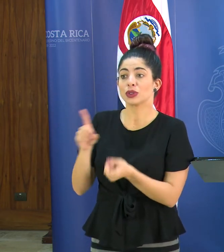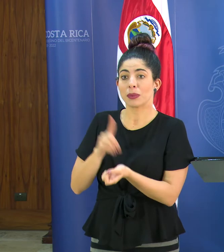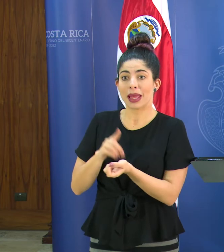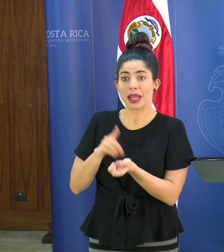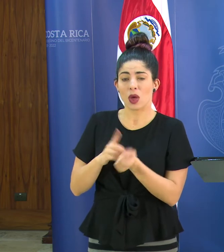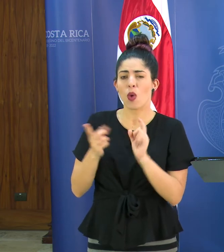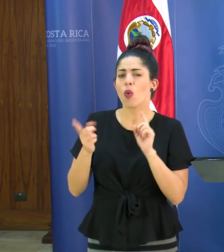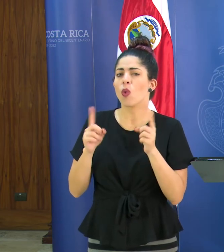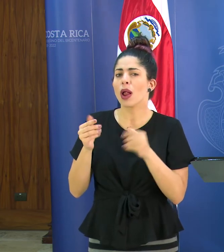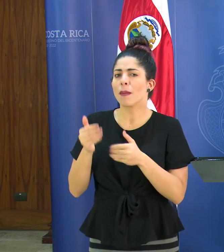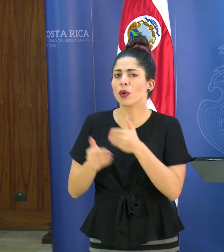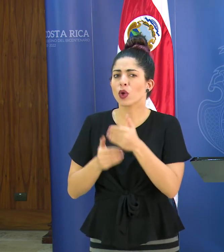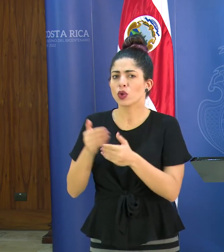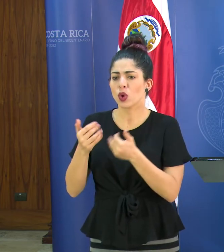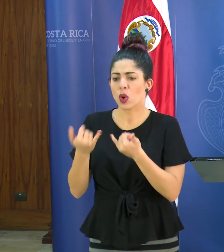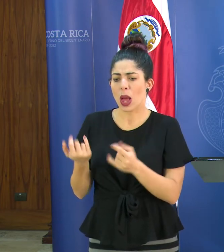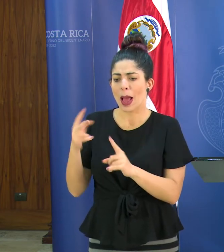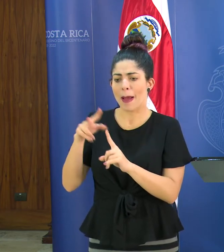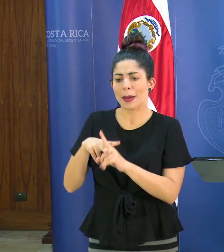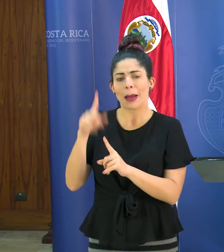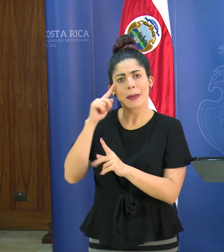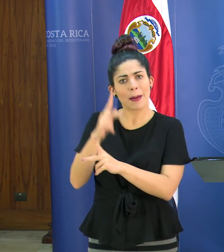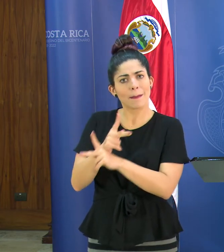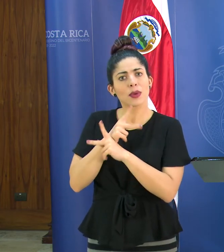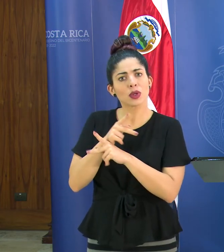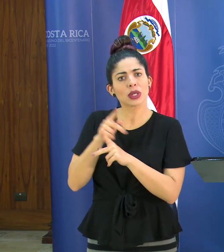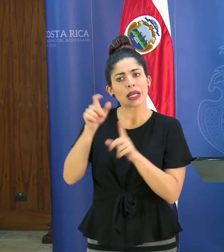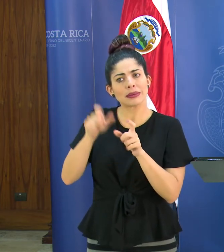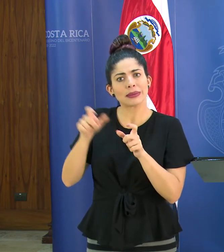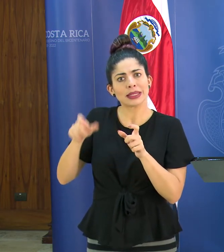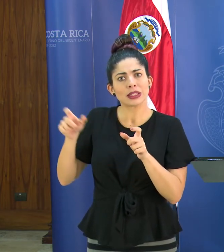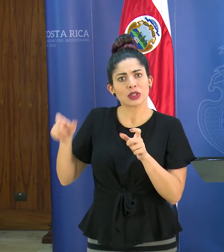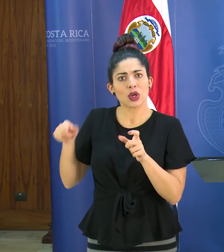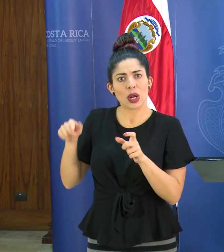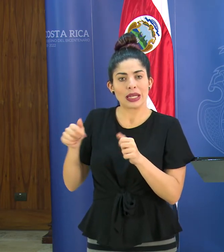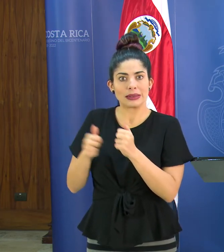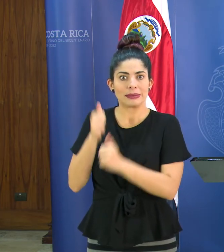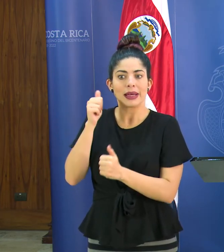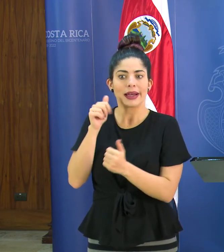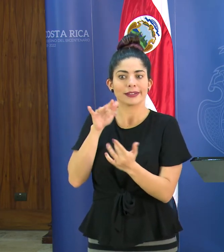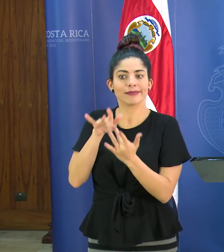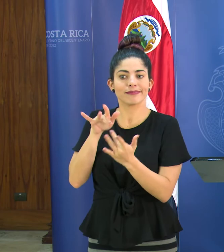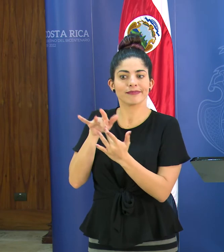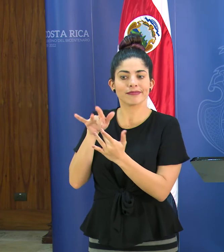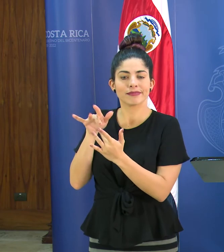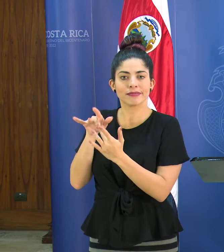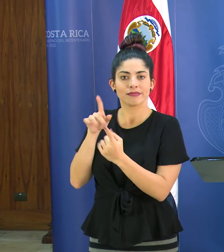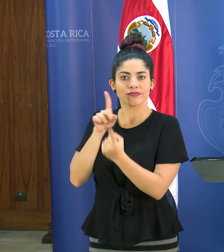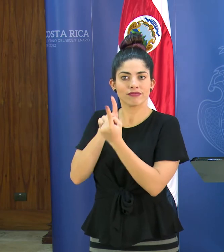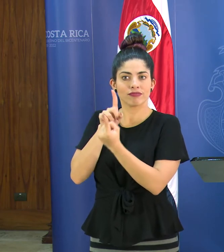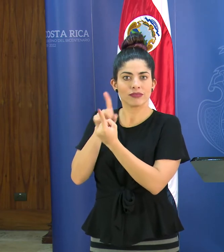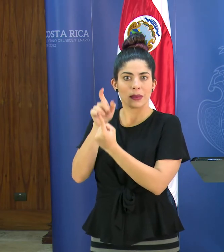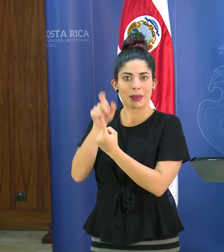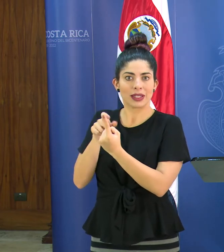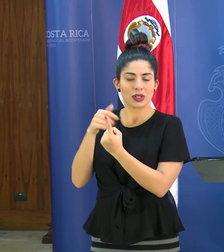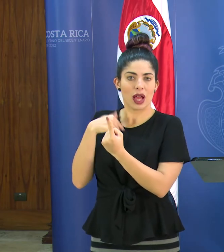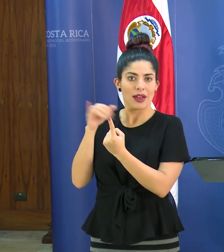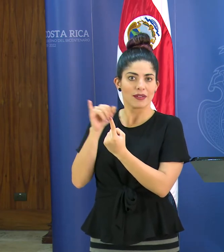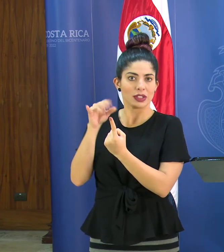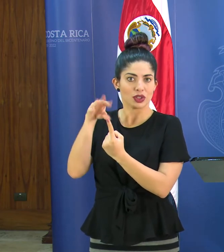¿cuál es el protocolo que están usando para la protección de estas personas que tienen pues mayor contacto con ya personas infectadas?